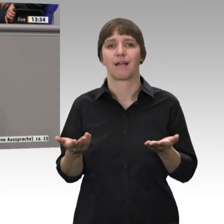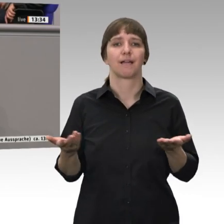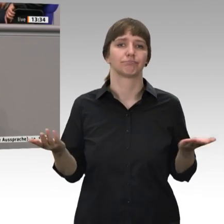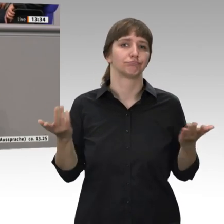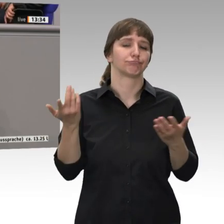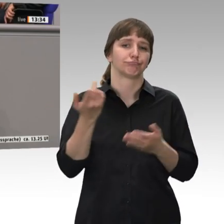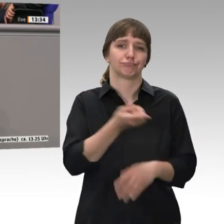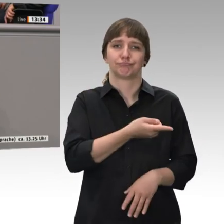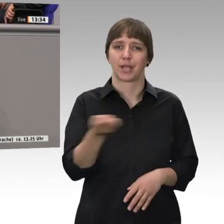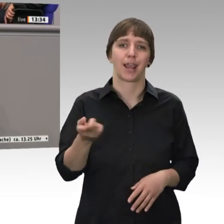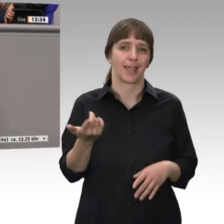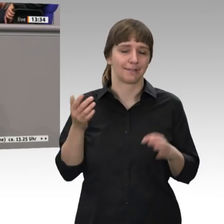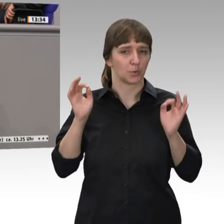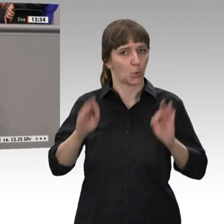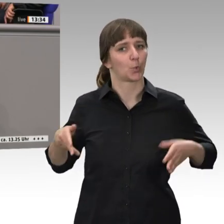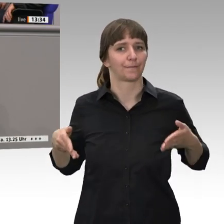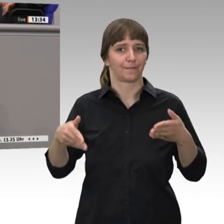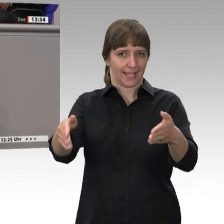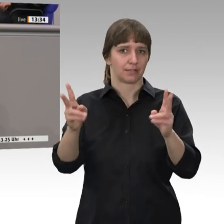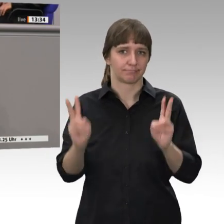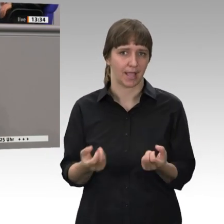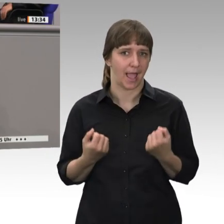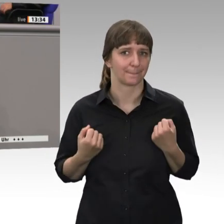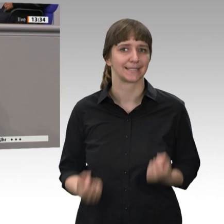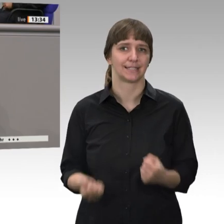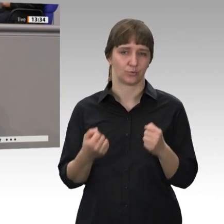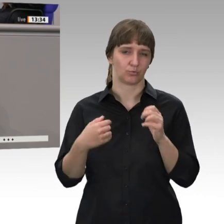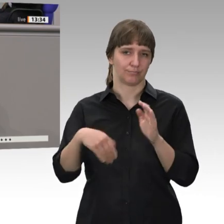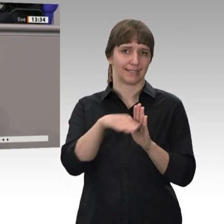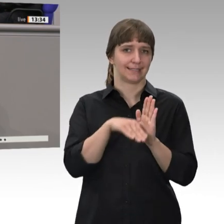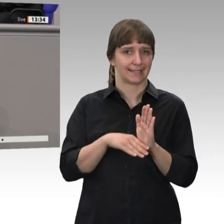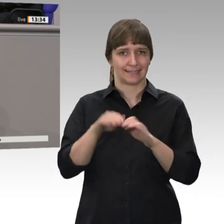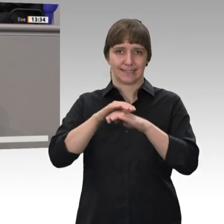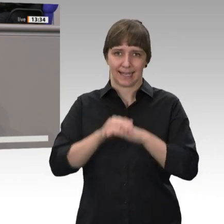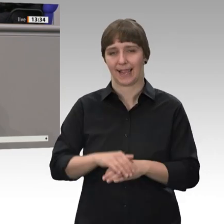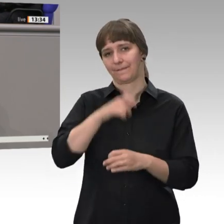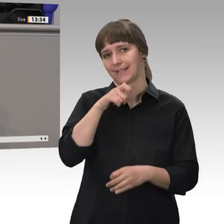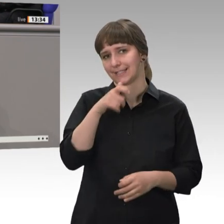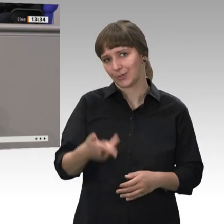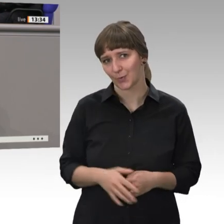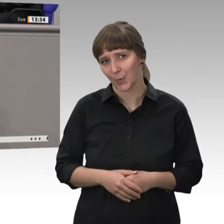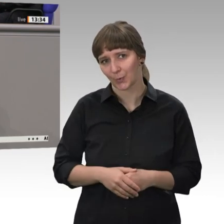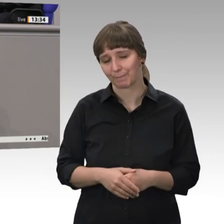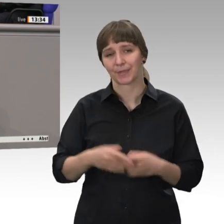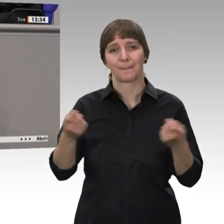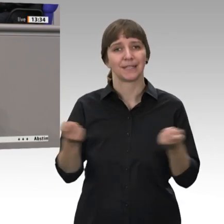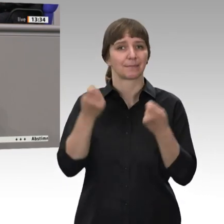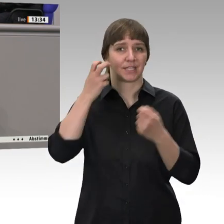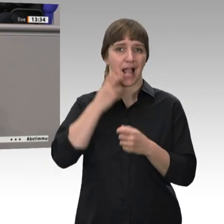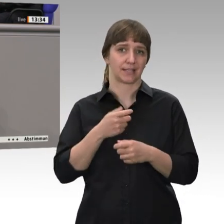gut mit der Absicherung bei der gesetzlichen Rentenversicherung, bei der betrieblichen Altersversorgung und bei der privaten